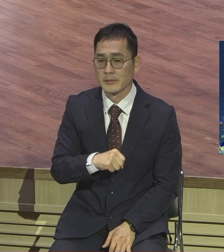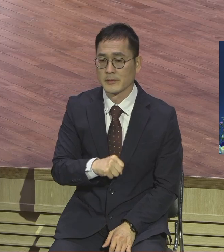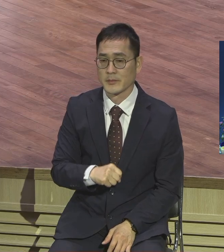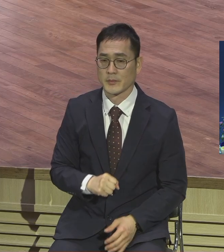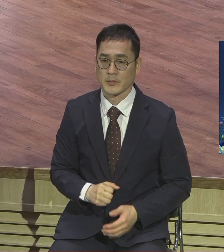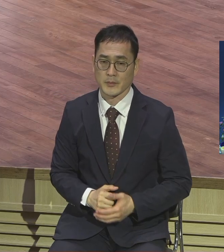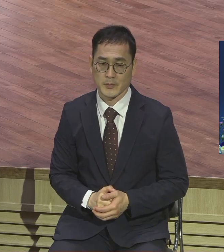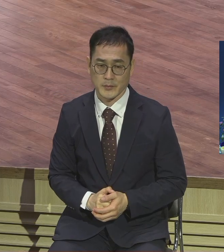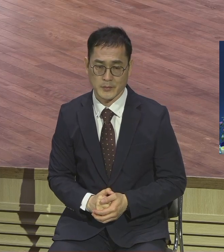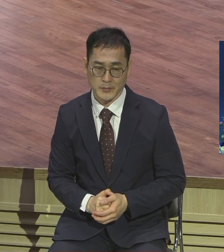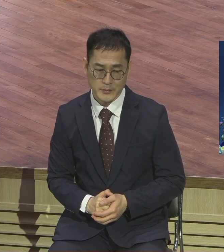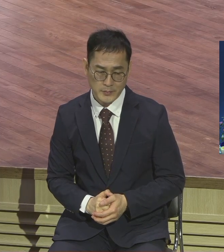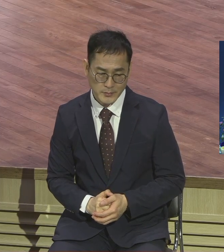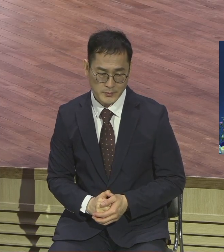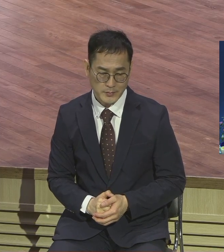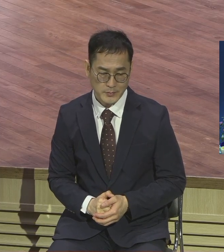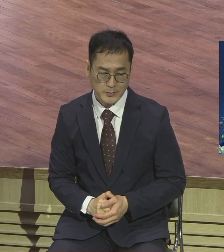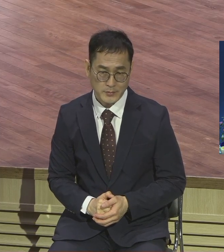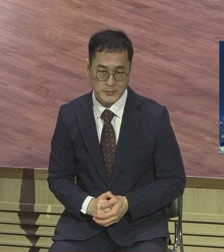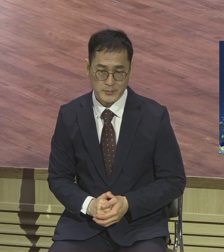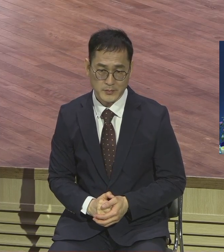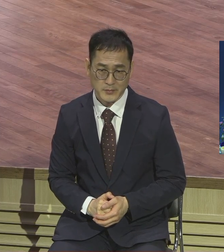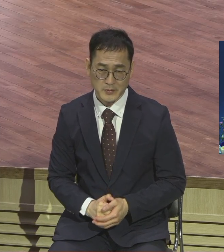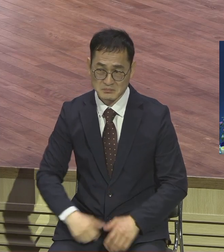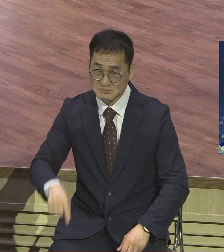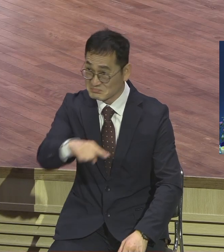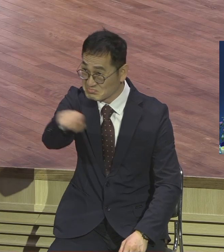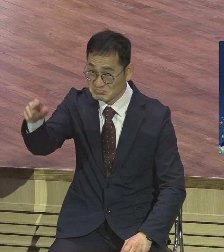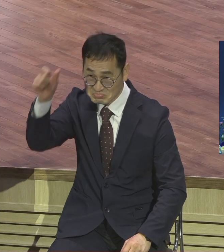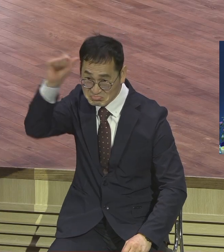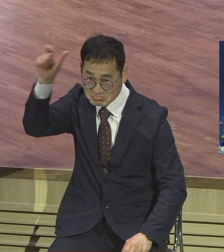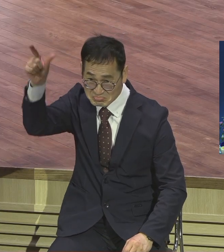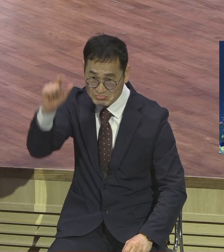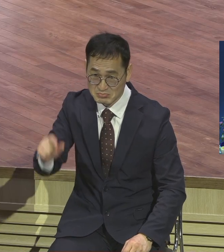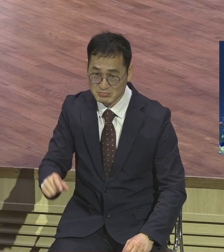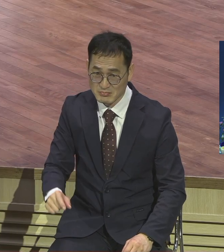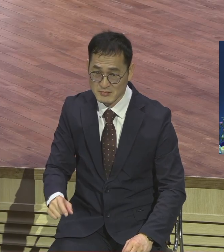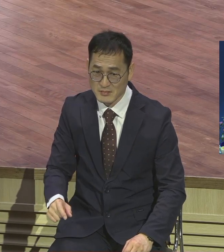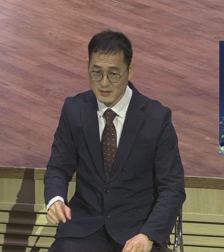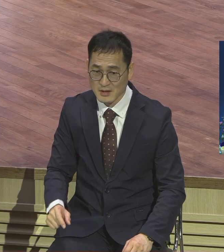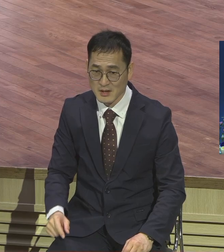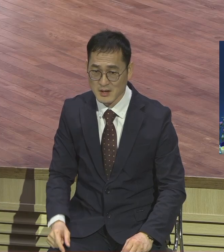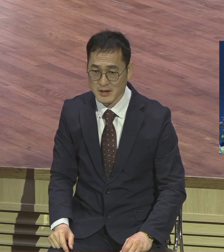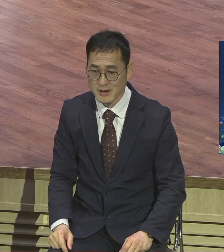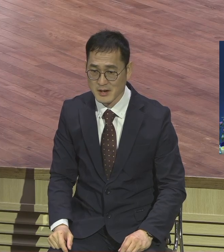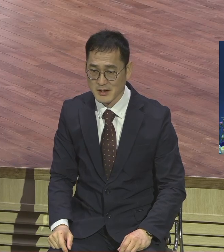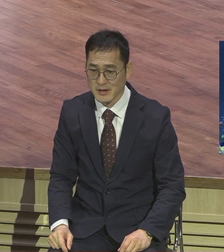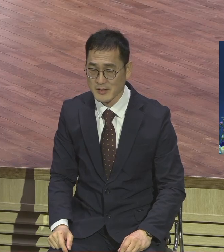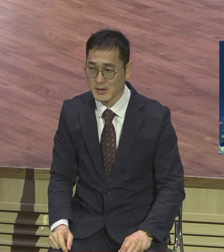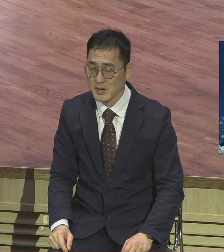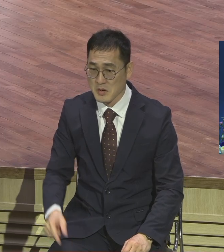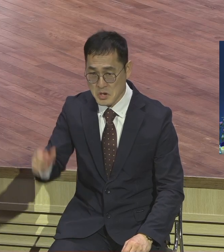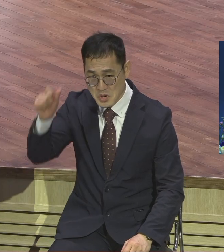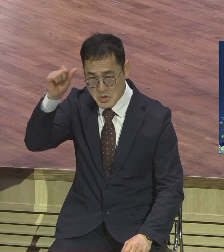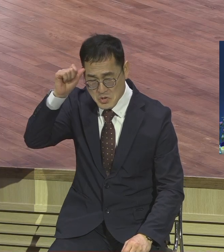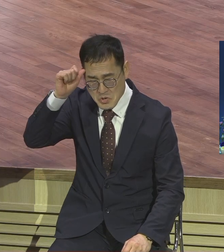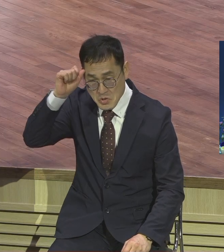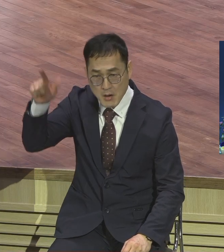날고 긴다는 당대의 석학들 앞에서 종교 지도자들 이들이